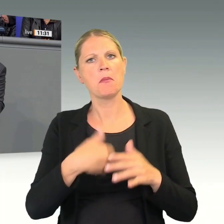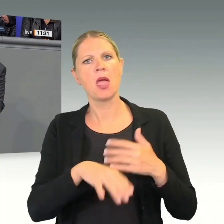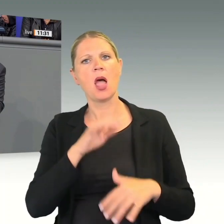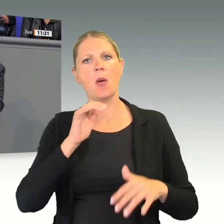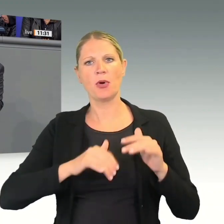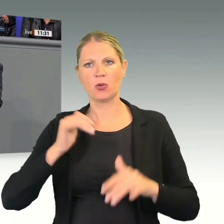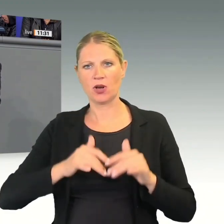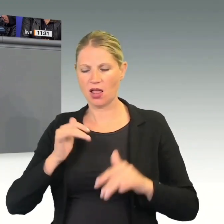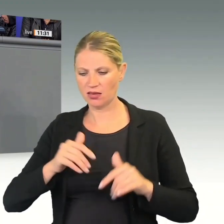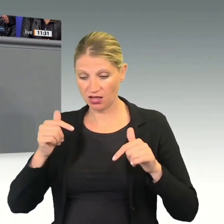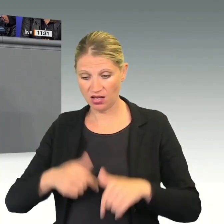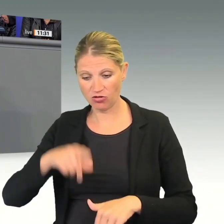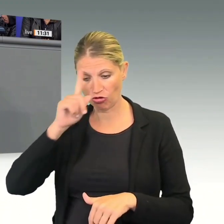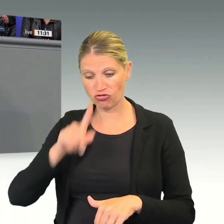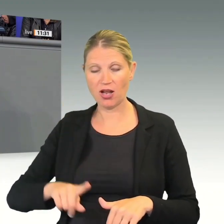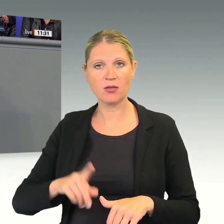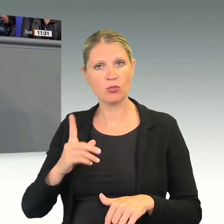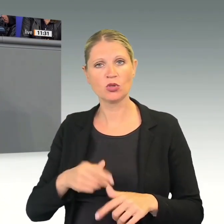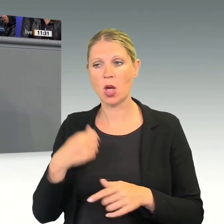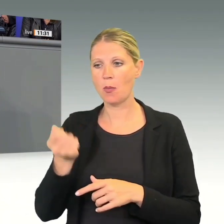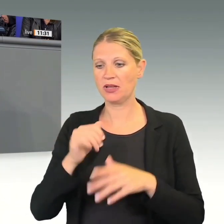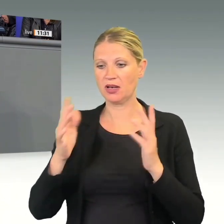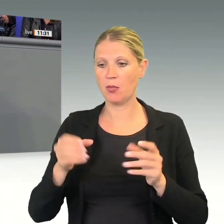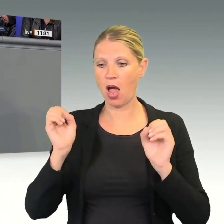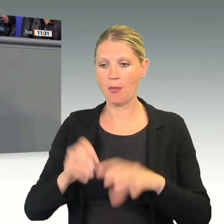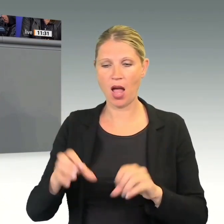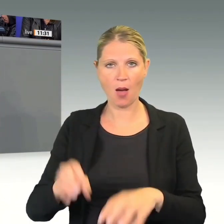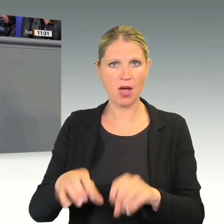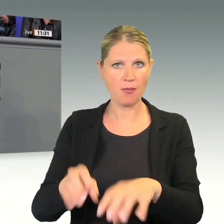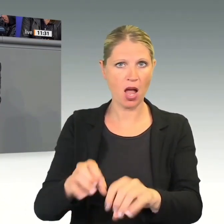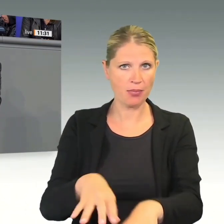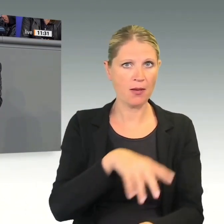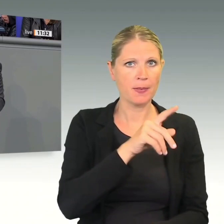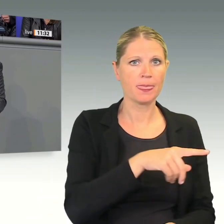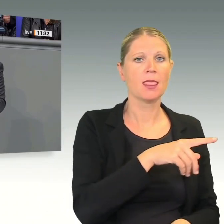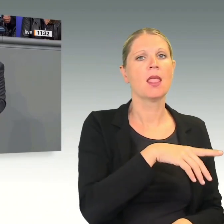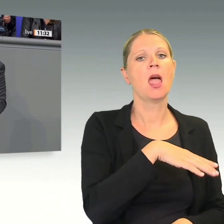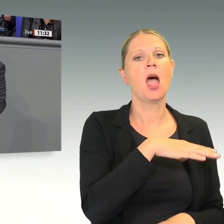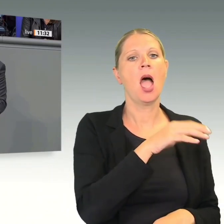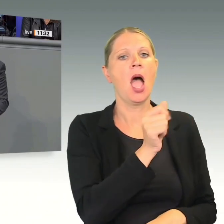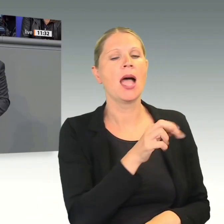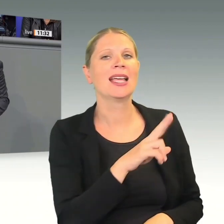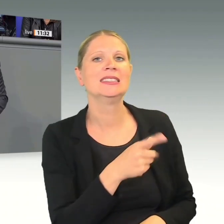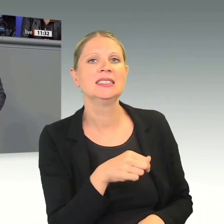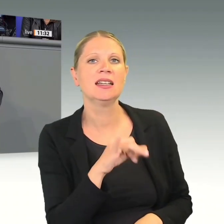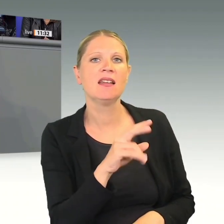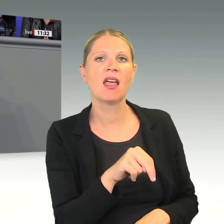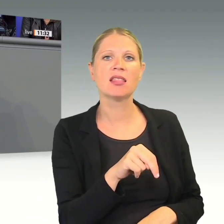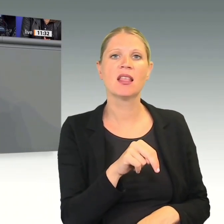Betriebe aufgeben, während in Argentinien etwa die Viehwirtschaft bei weit schlechteren Haltungsbedingungen prächtig wachsen kann.